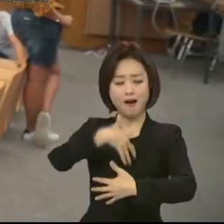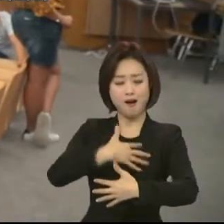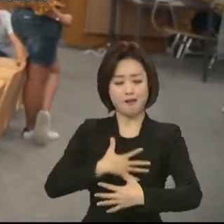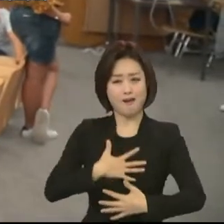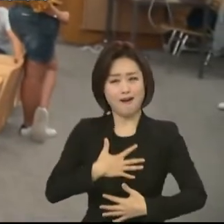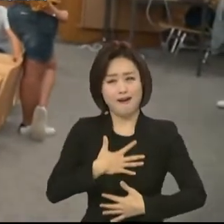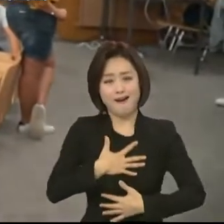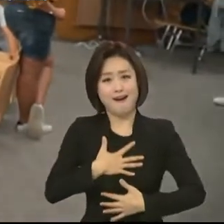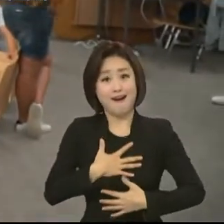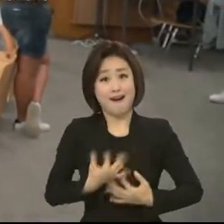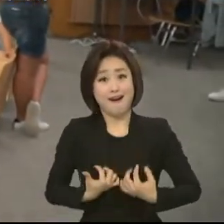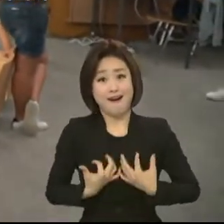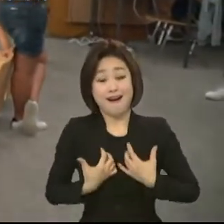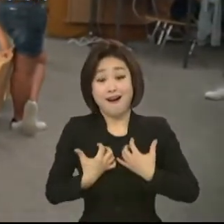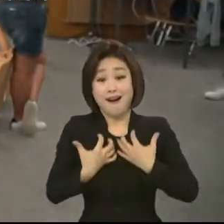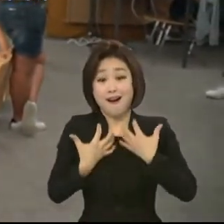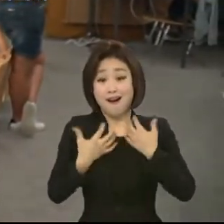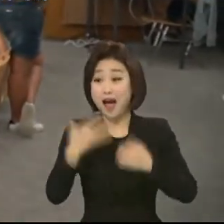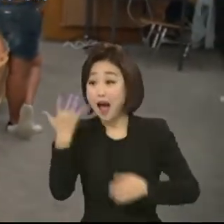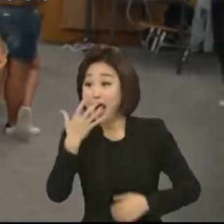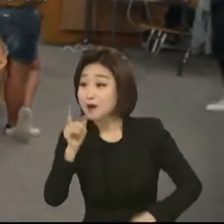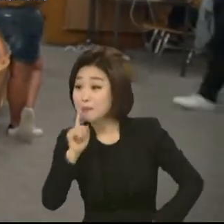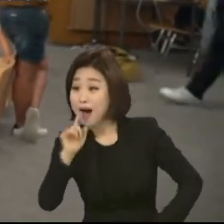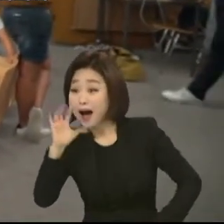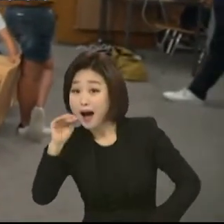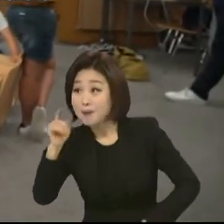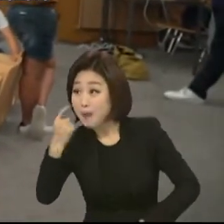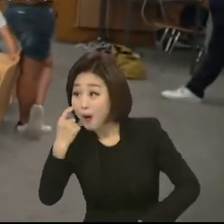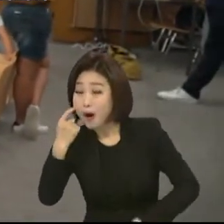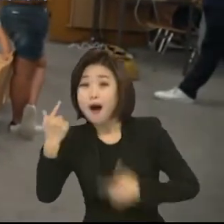청인들이 음성 언어를 배우는 것처럼요.